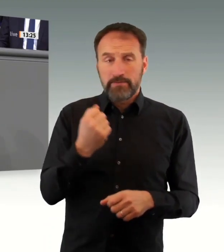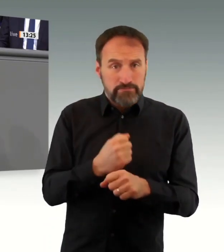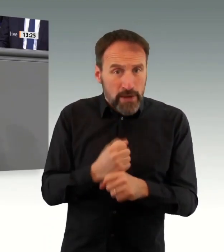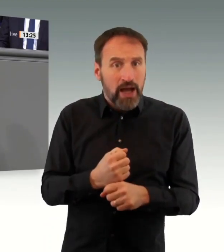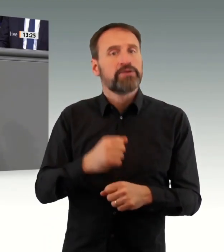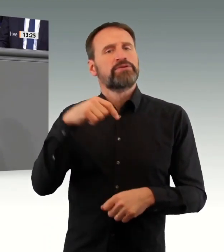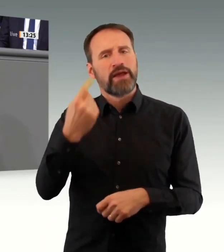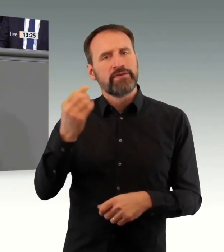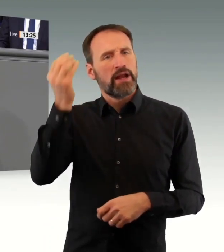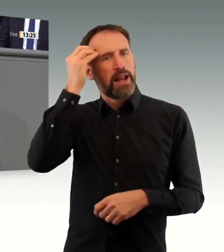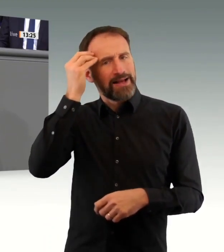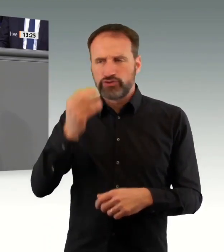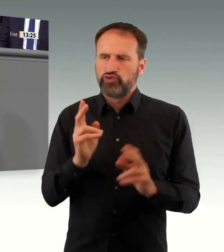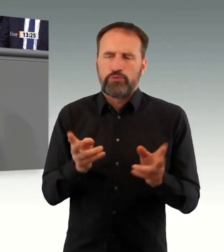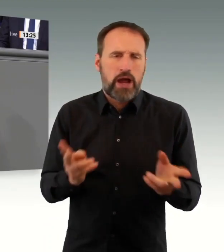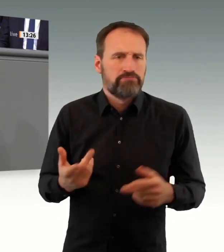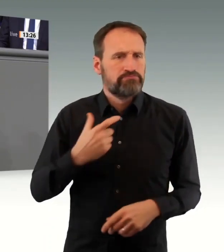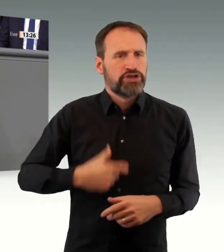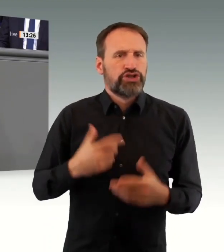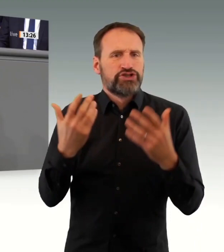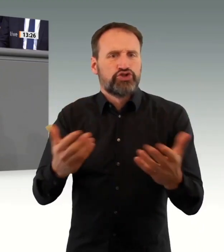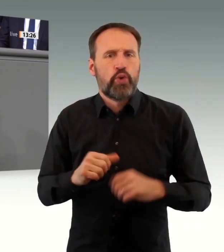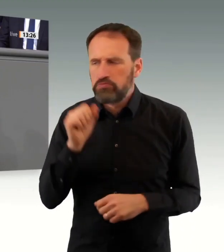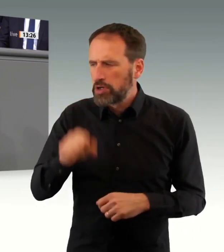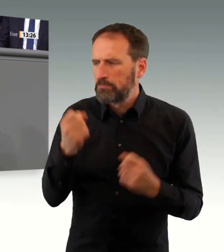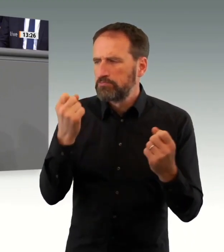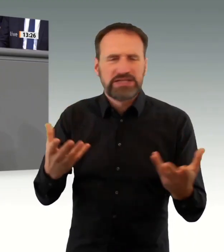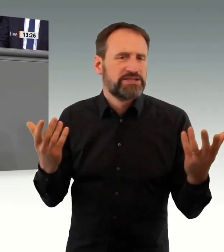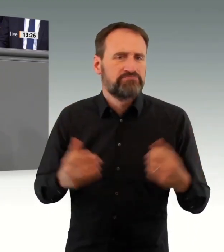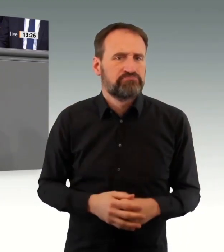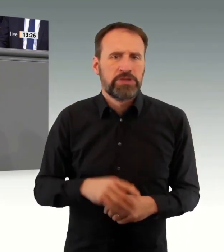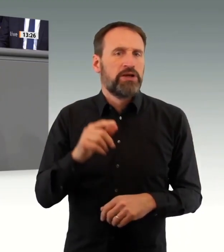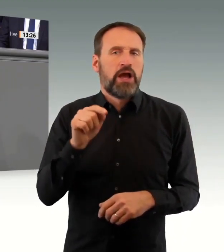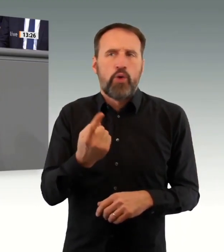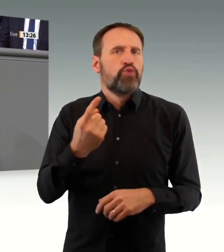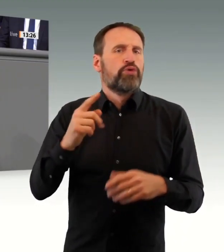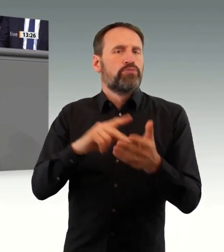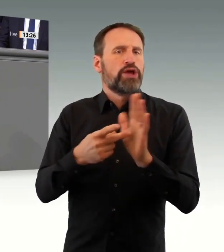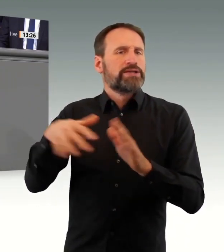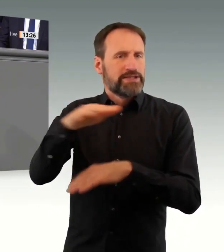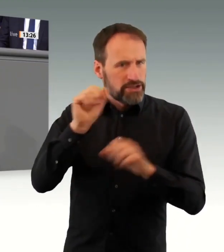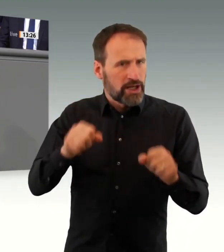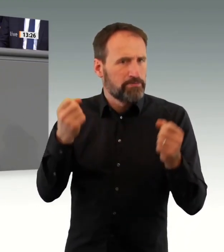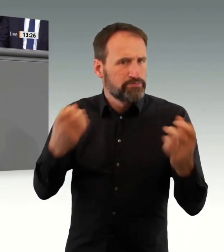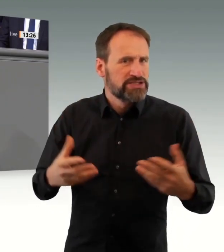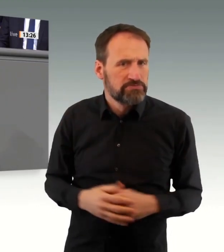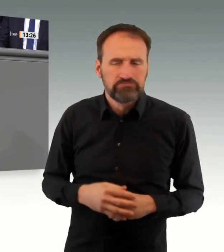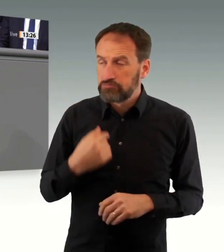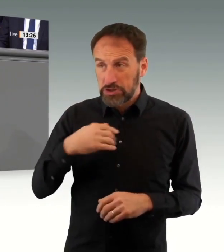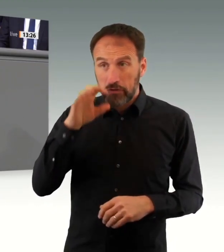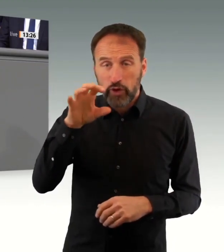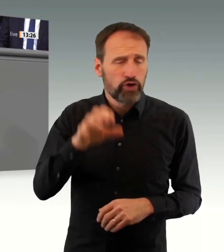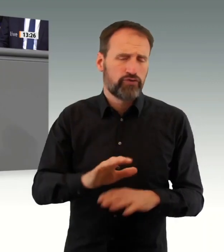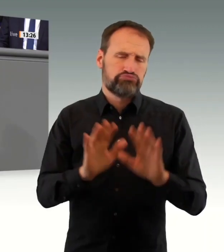Das mache ich Ihnen alles nicht zum Vorwurf. Was ich Ihnen aber zum Vorwurf mache, dass Sie auf halber Strecke stehen bleiben. Sie